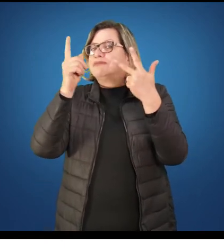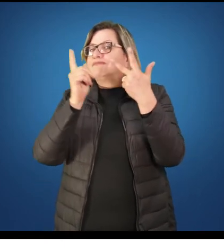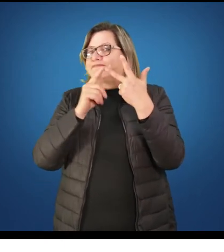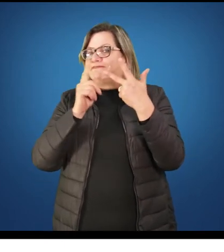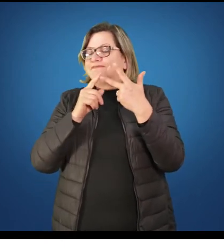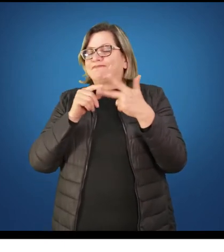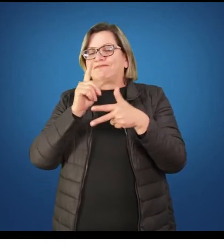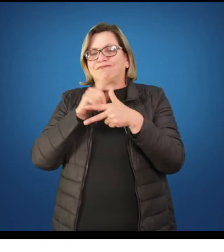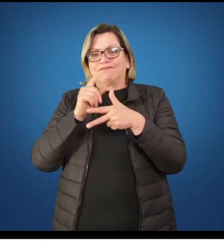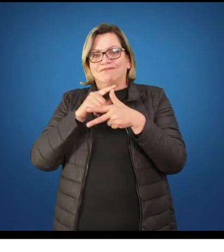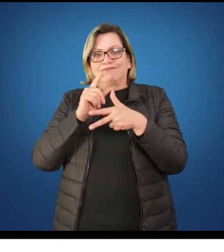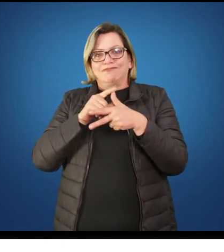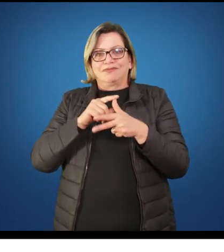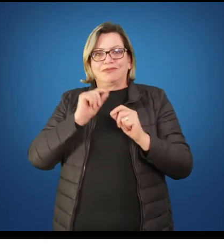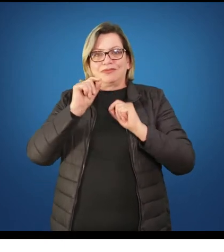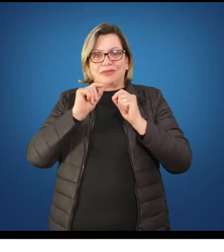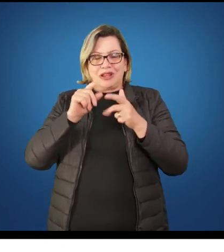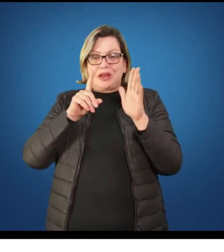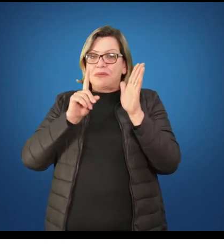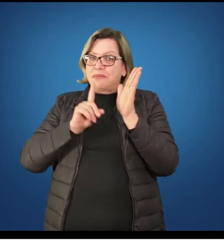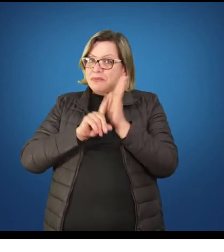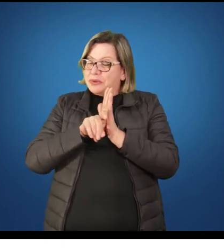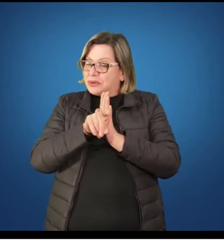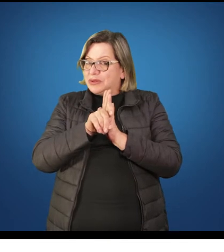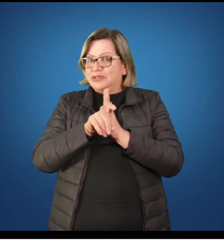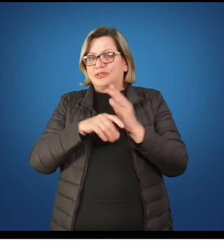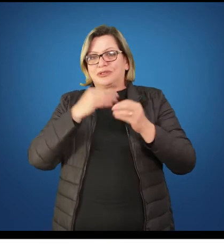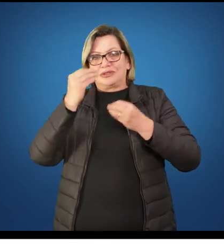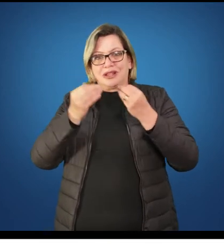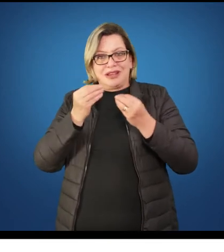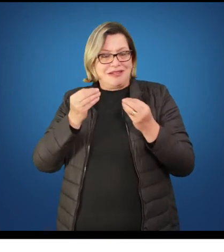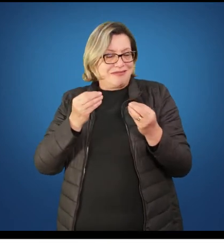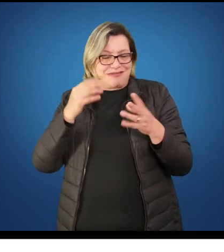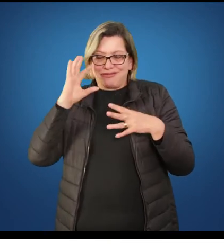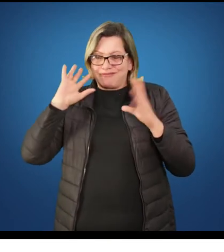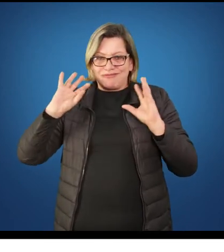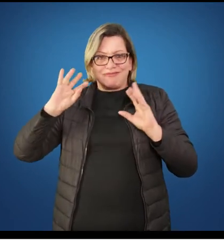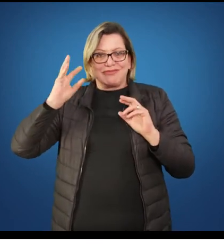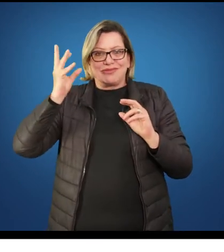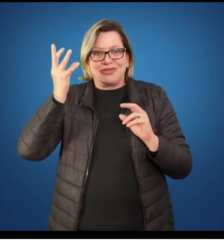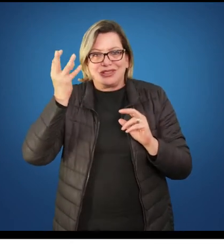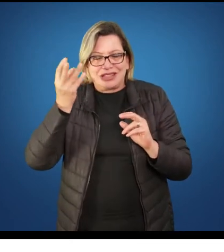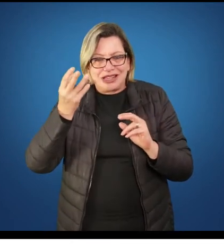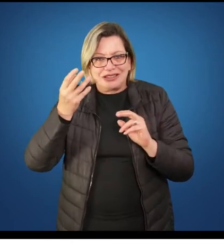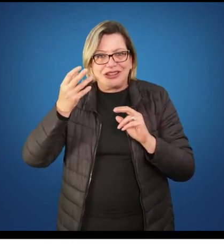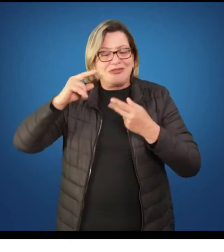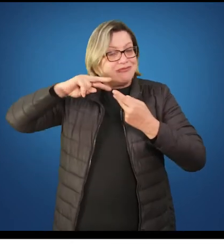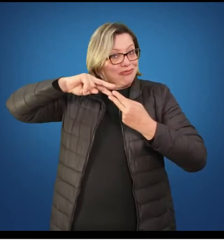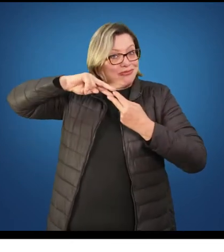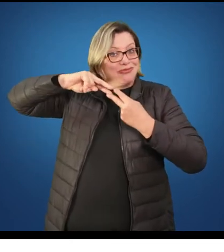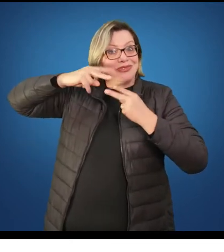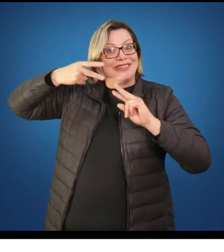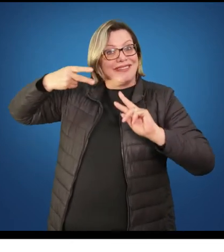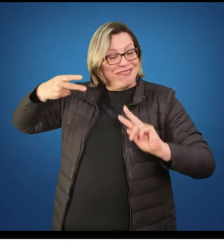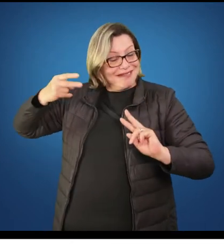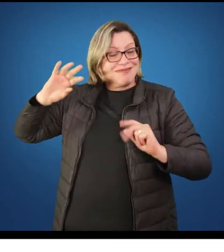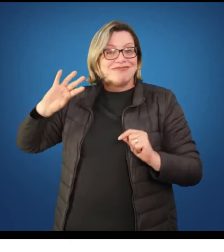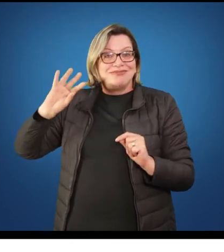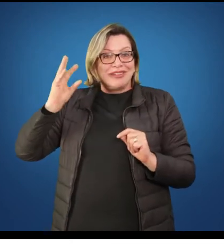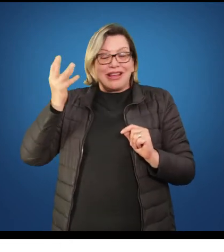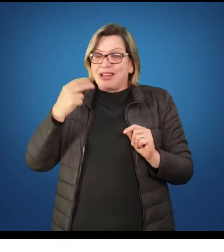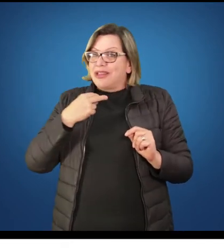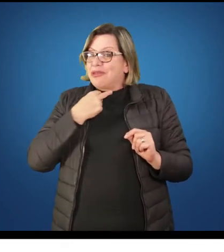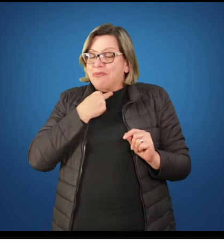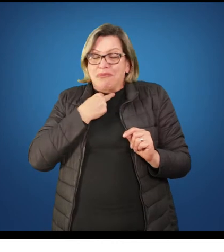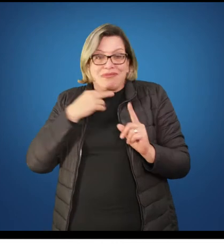E também os fatores sociais, que é o meio do qual ele é imerso, do qual ele faz parte e que interfere também na sua